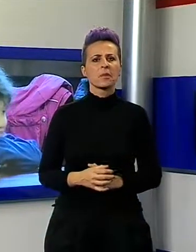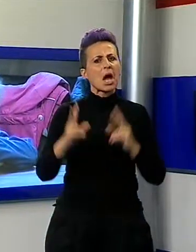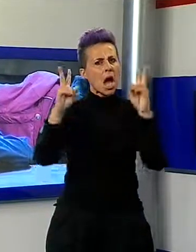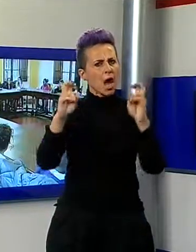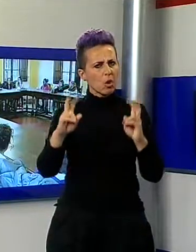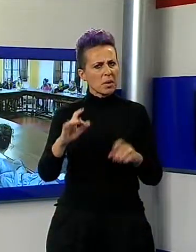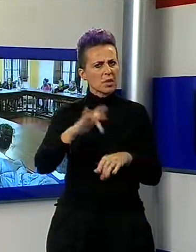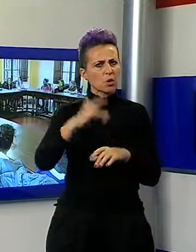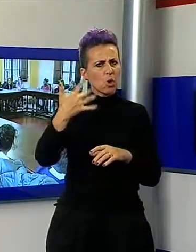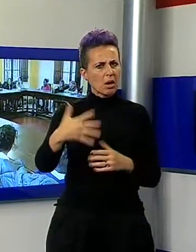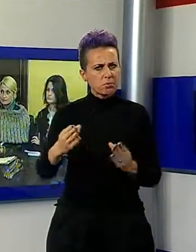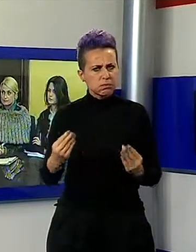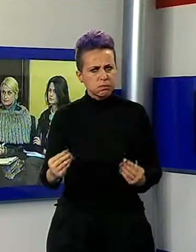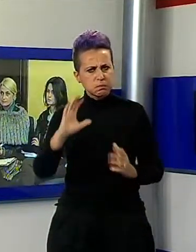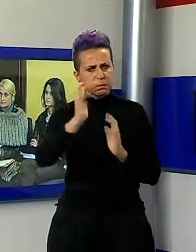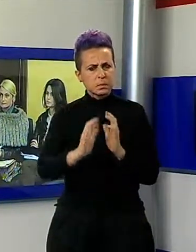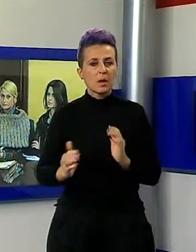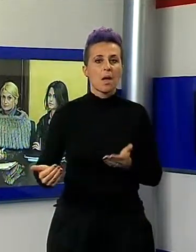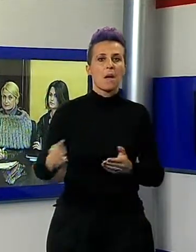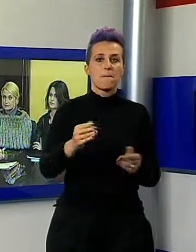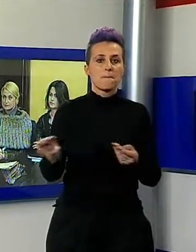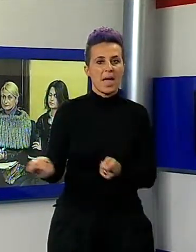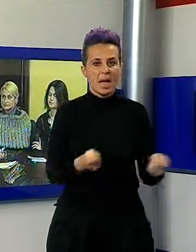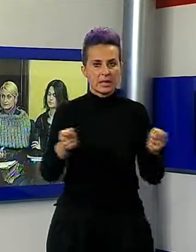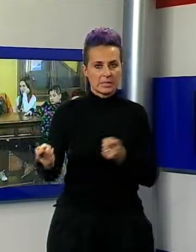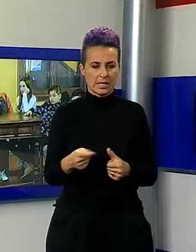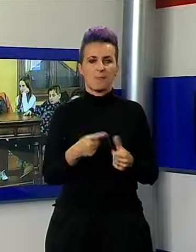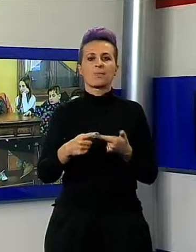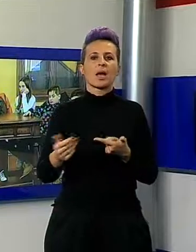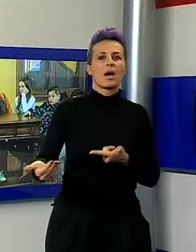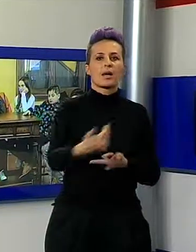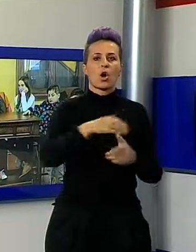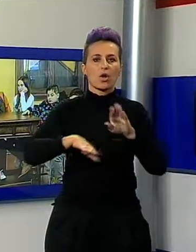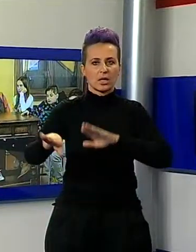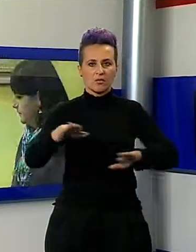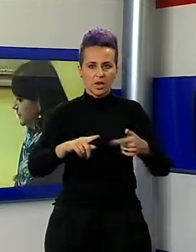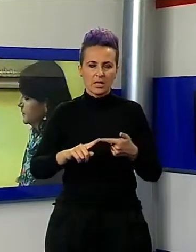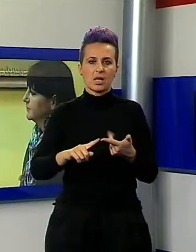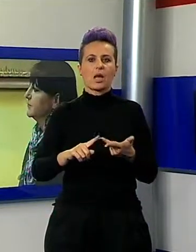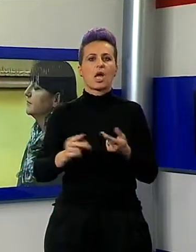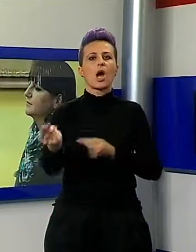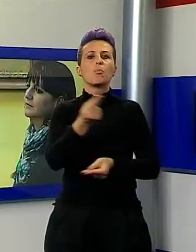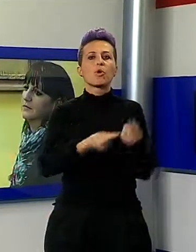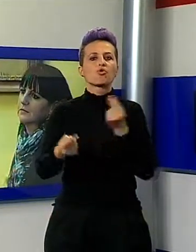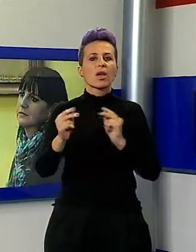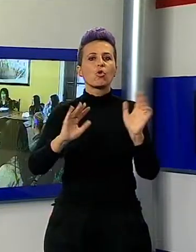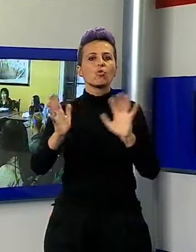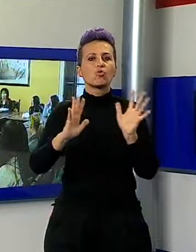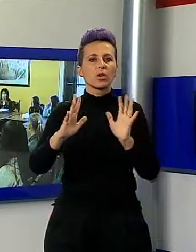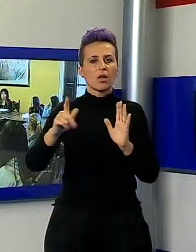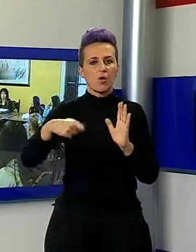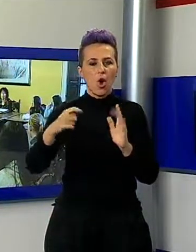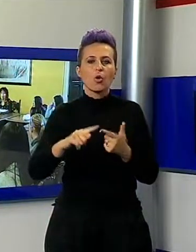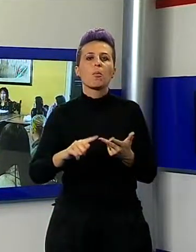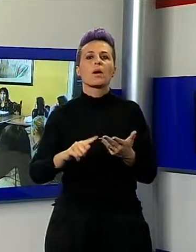discussione, dalla mensa alla raccolta differenziata, ma si è parlato anche del progetto di Cineforum e poi del giardino scolastico.